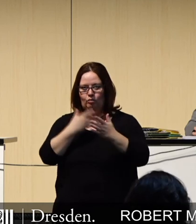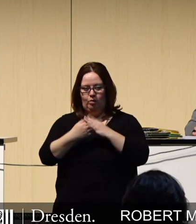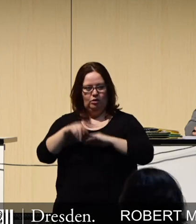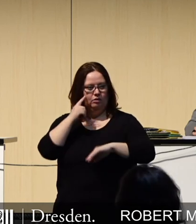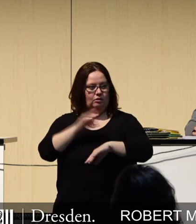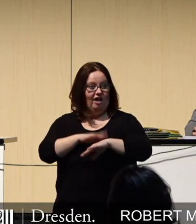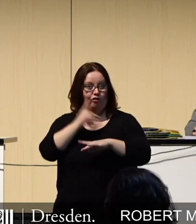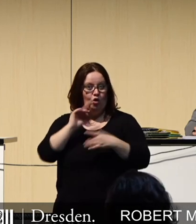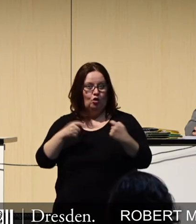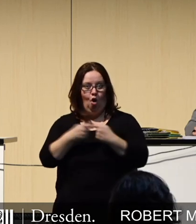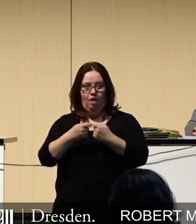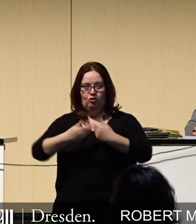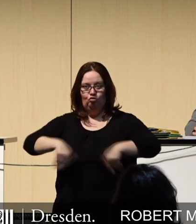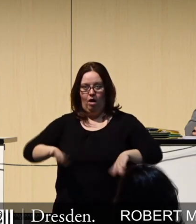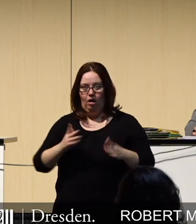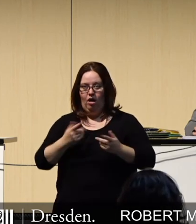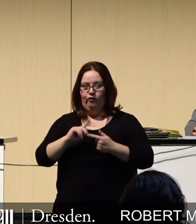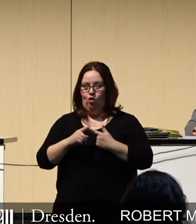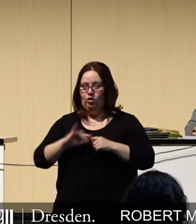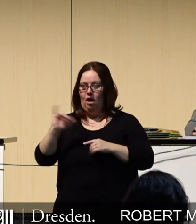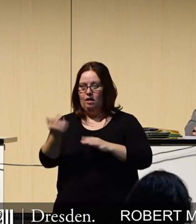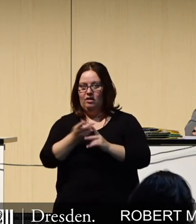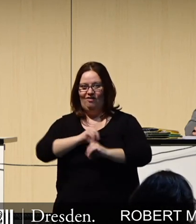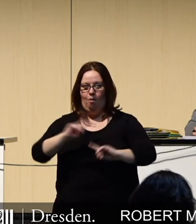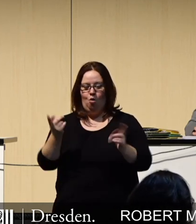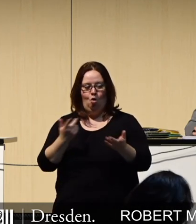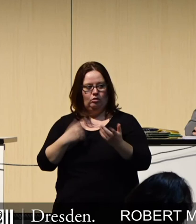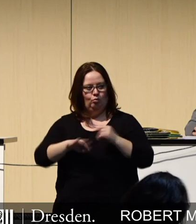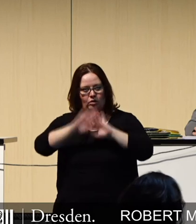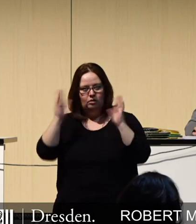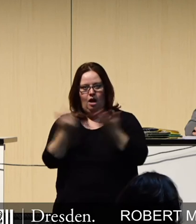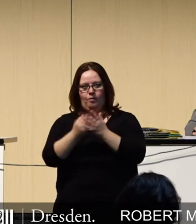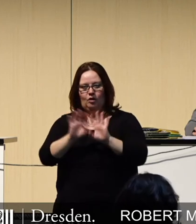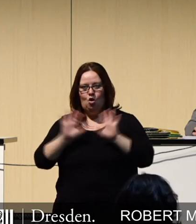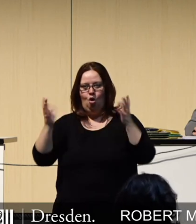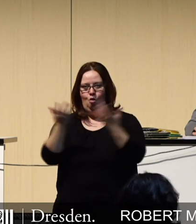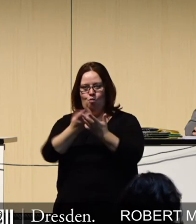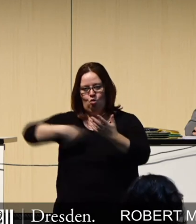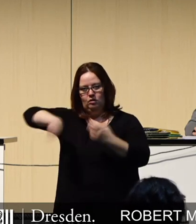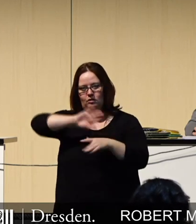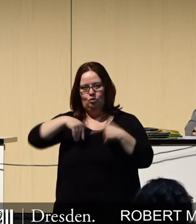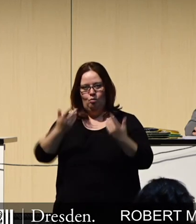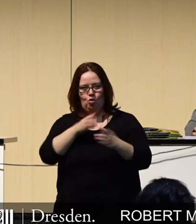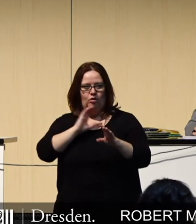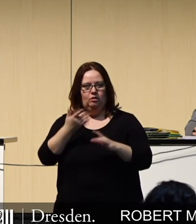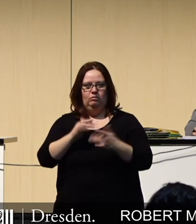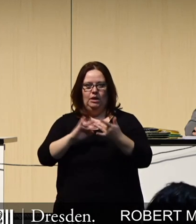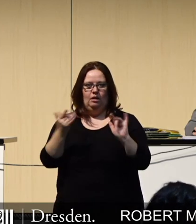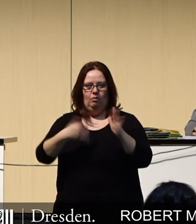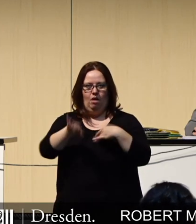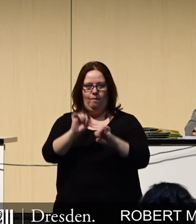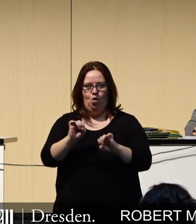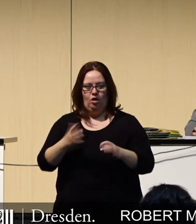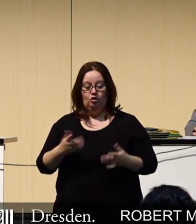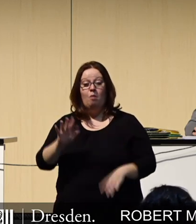Zeiten von Kontaktsperren, von Reiseverboten über den ganzen Globus hinaus. Die Diskussion, ob